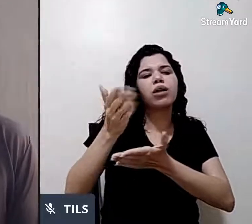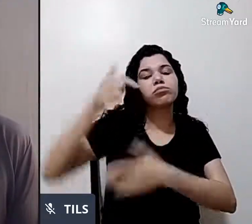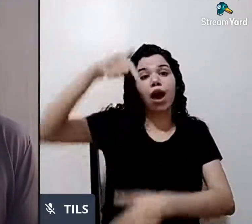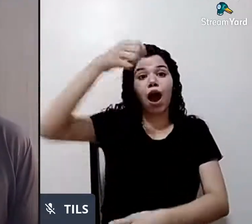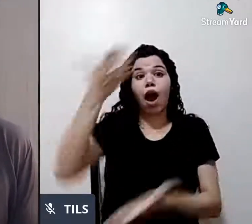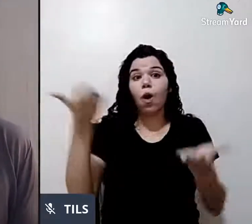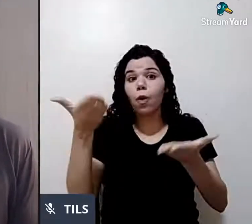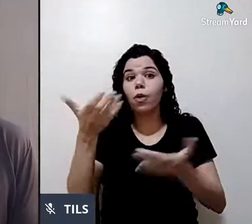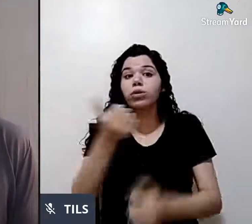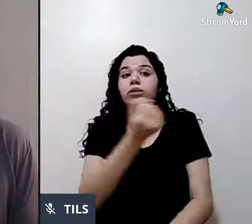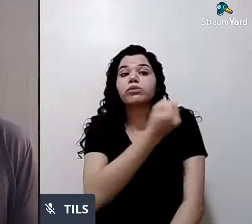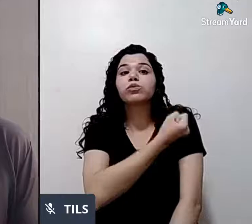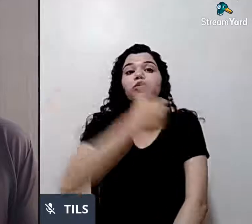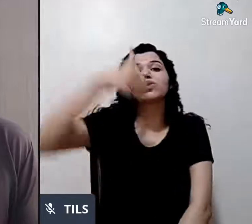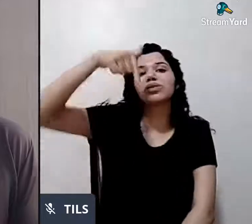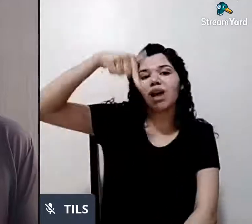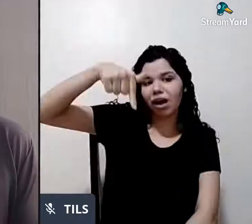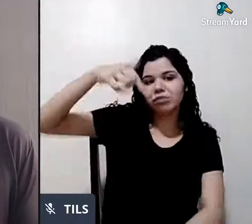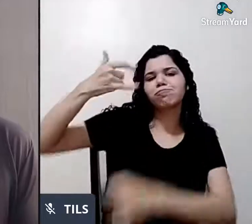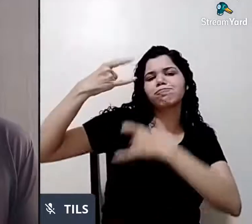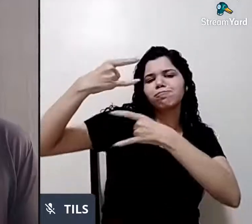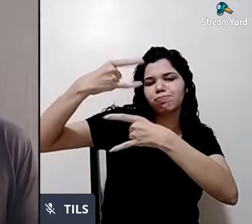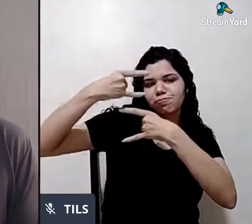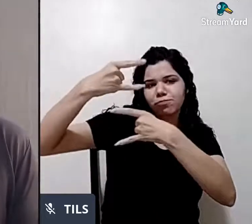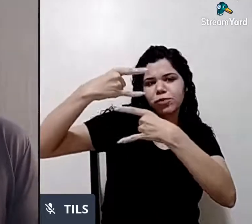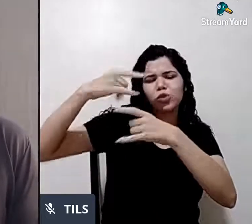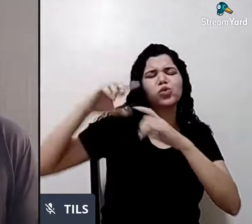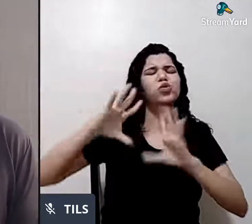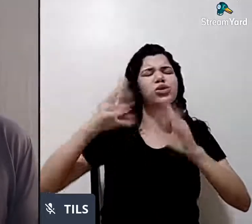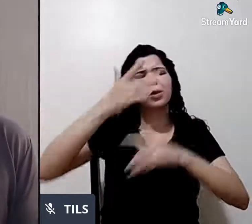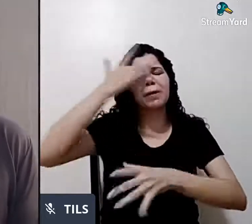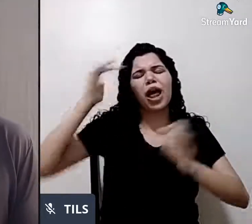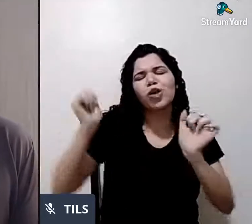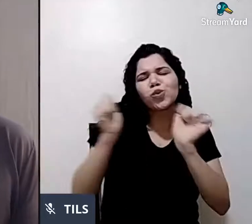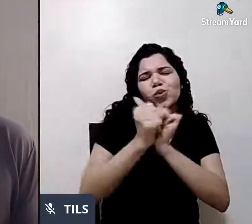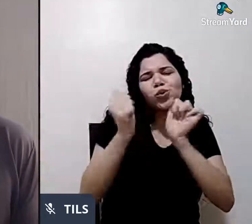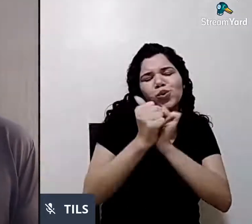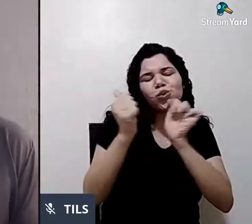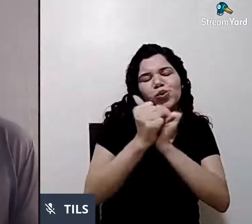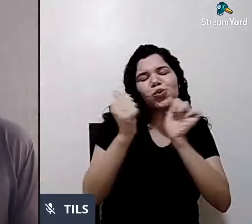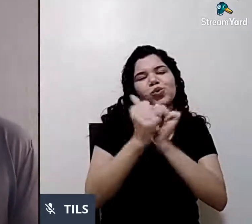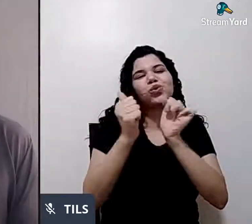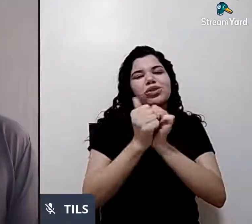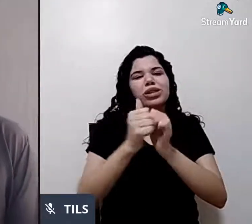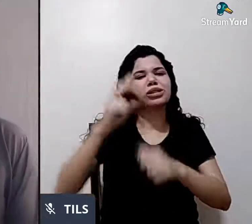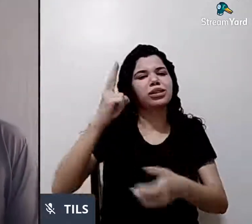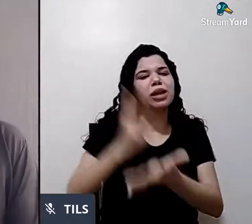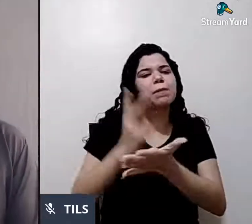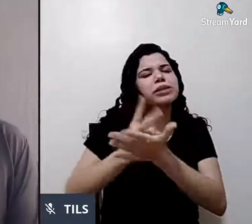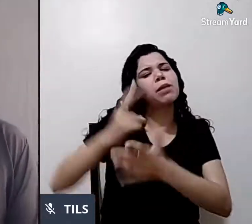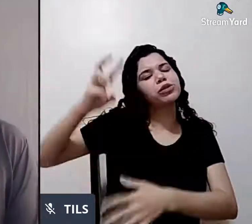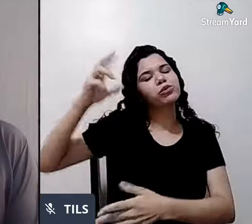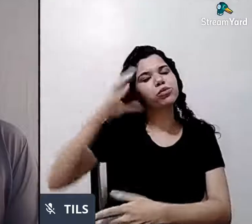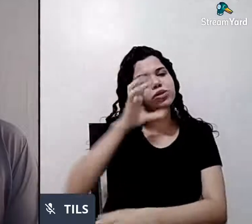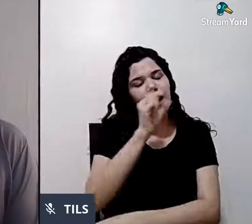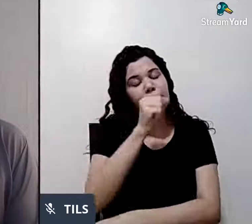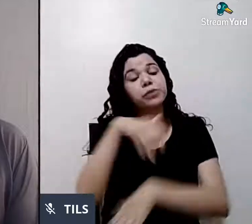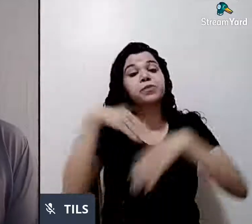estamos fazendo. Então, todo mundo junto, aqui sempre, todos os sábados, ok? Então, o seguinte, aproveitando,